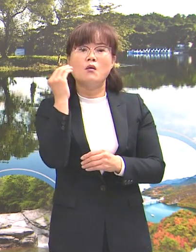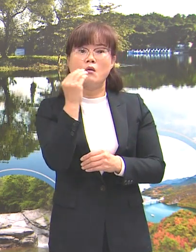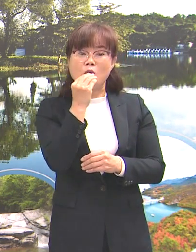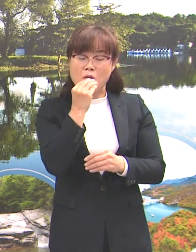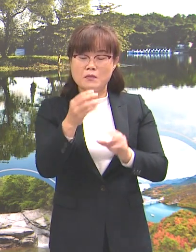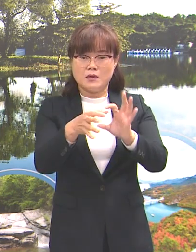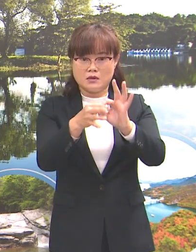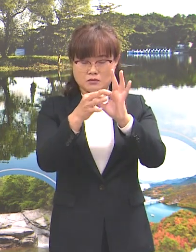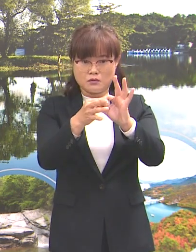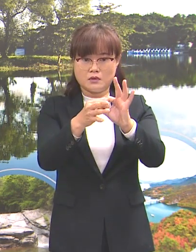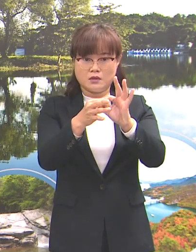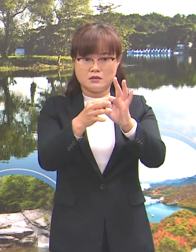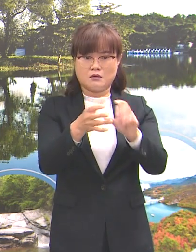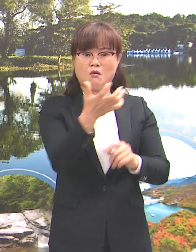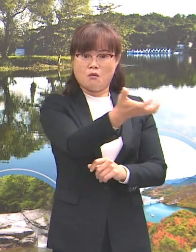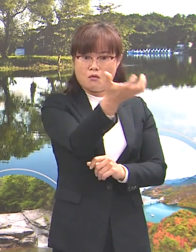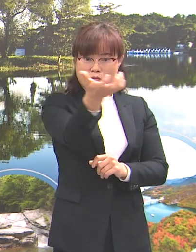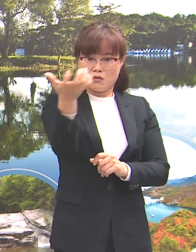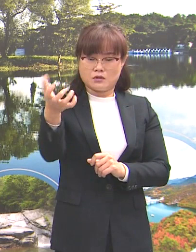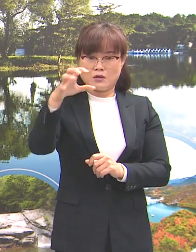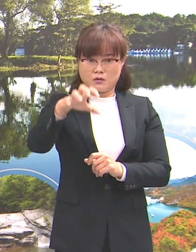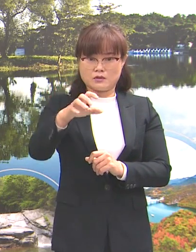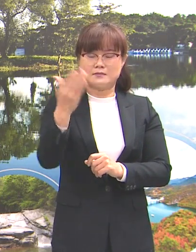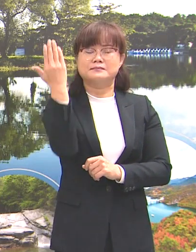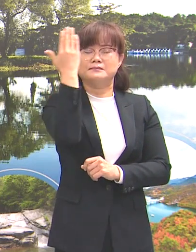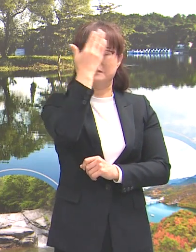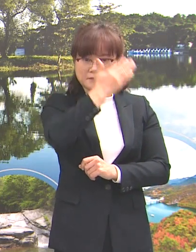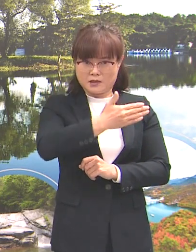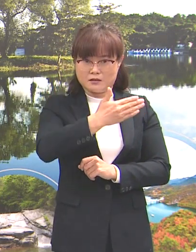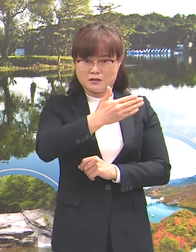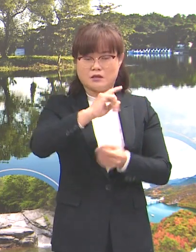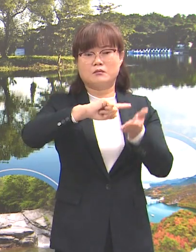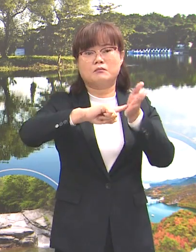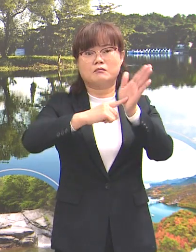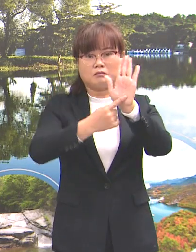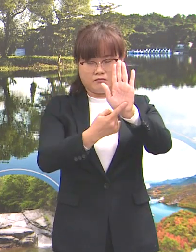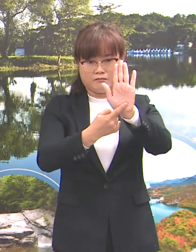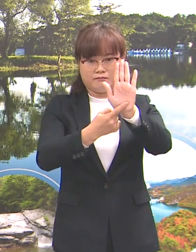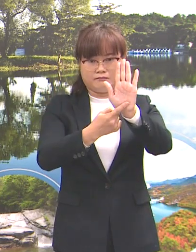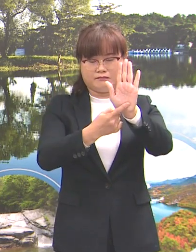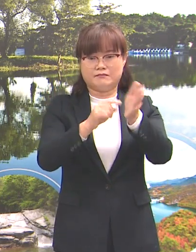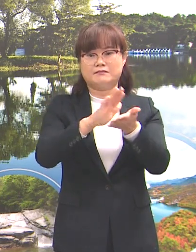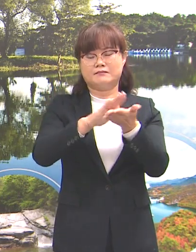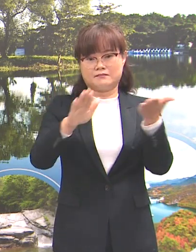통하여 동선을 투명하게 공개하도록 하겠습니다.